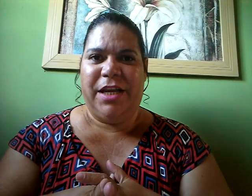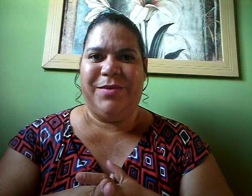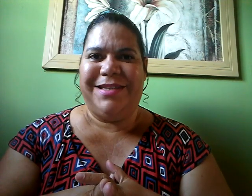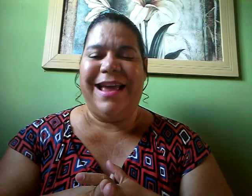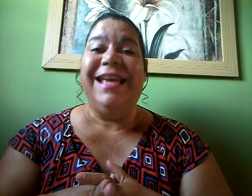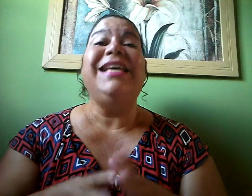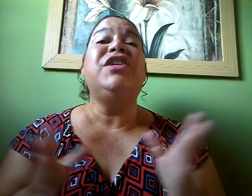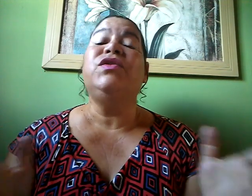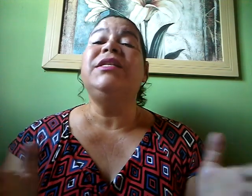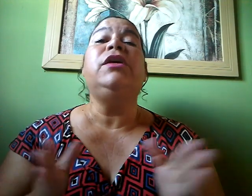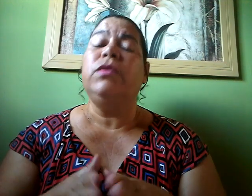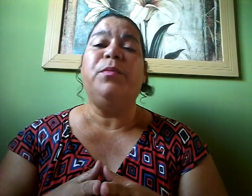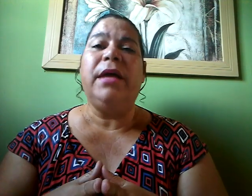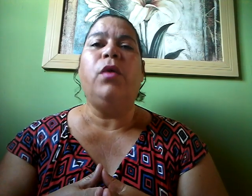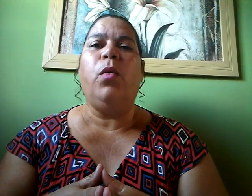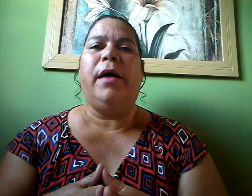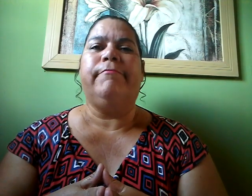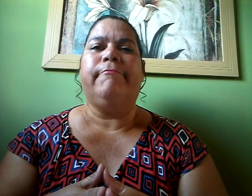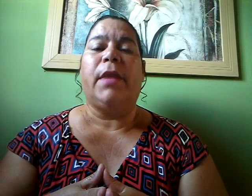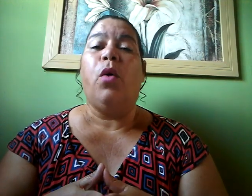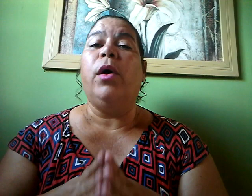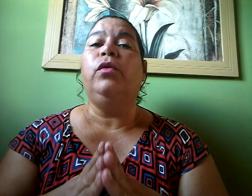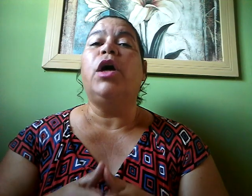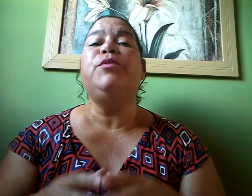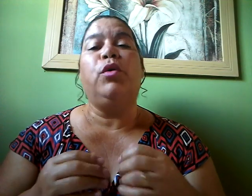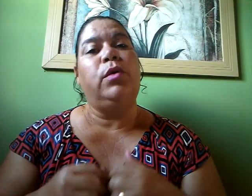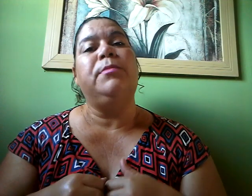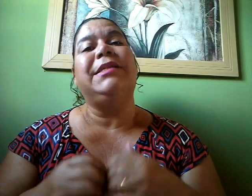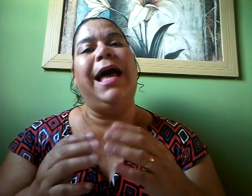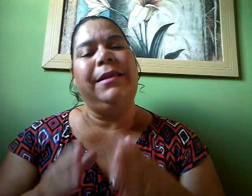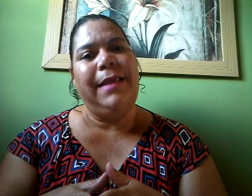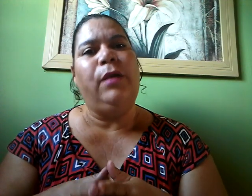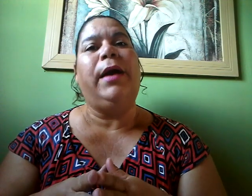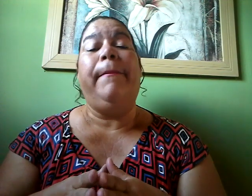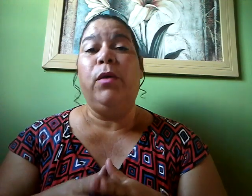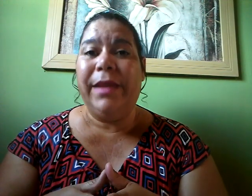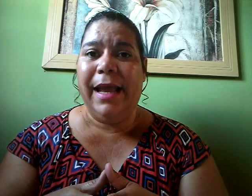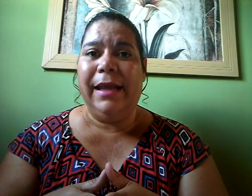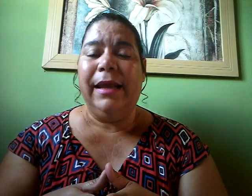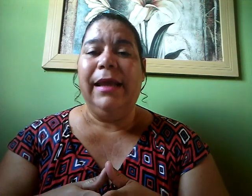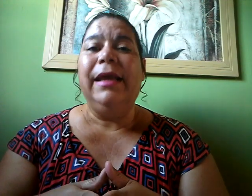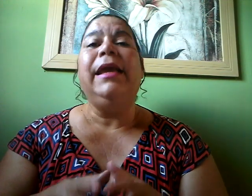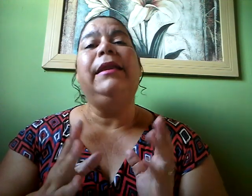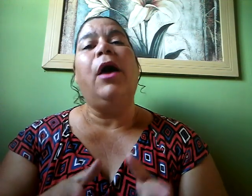Deus E Jesus ele nos perdoa Quando nós procuramos Andar no caminho dele E não